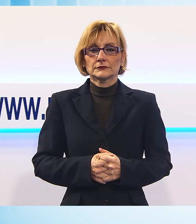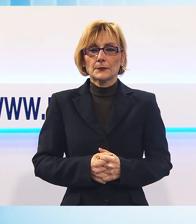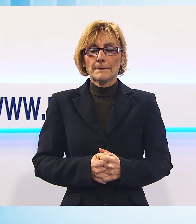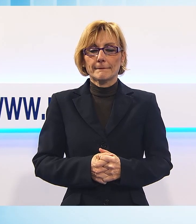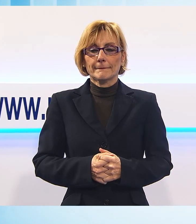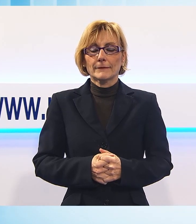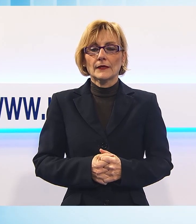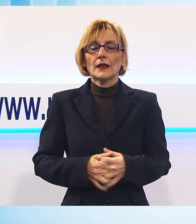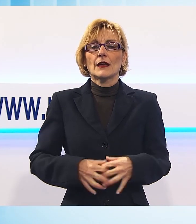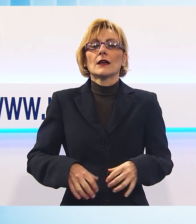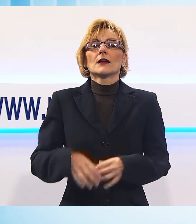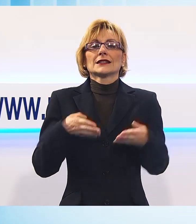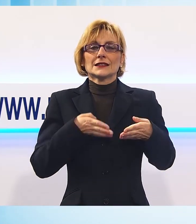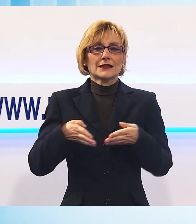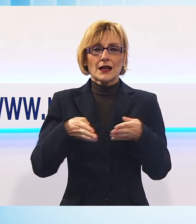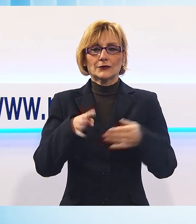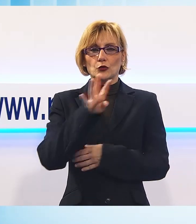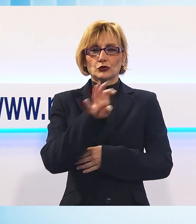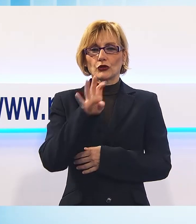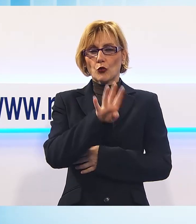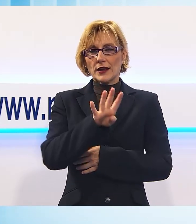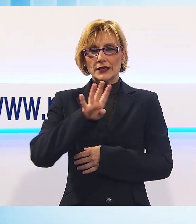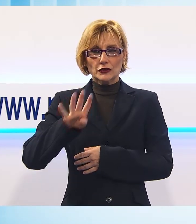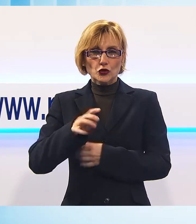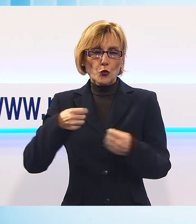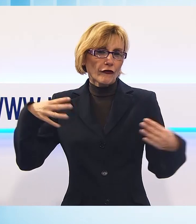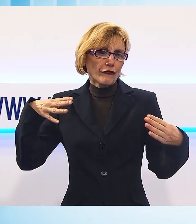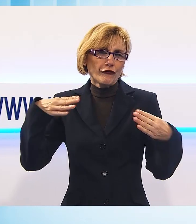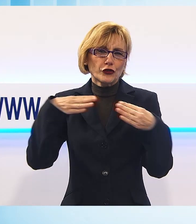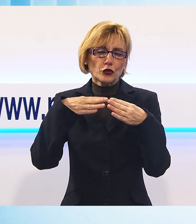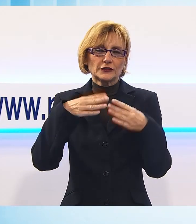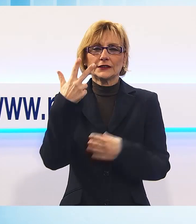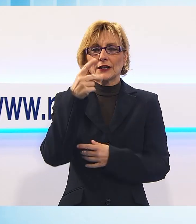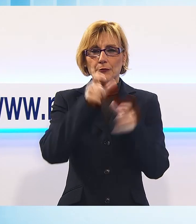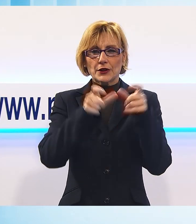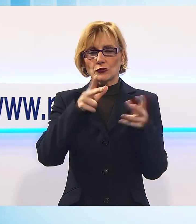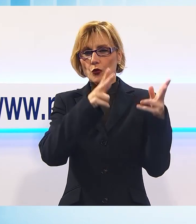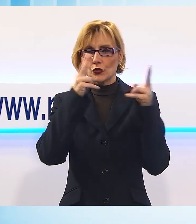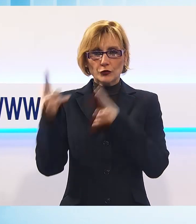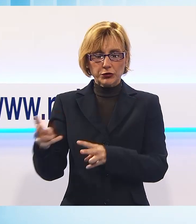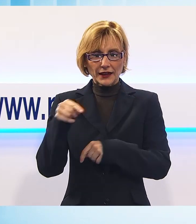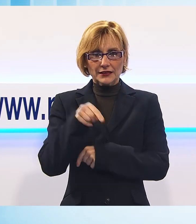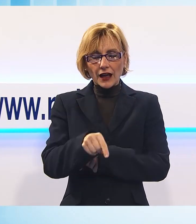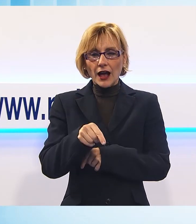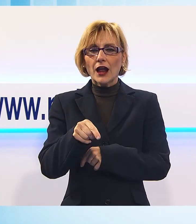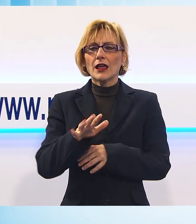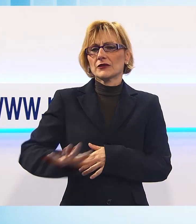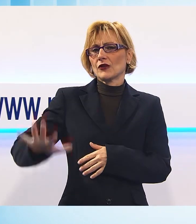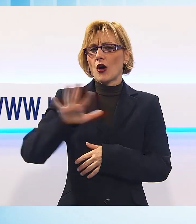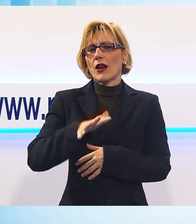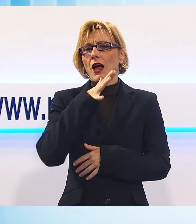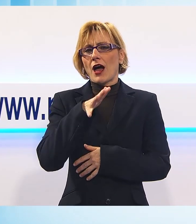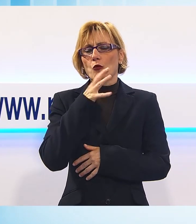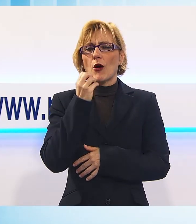Scontro sulla 445 in 3 all'ospedale, frontale tra due auto all'altezza dell'Acquabona, una giovane